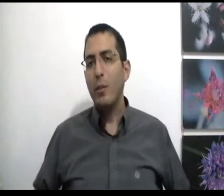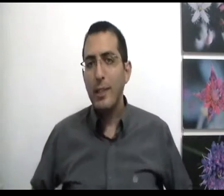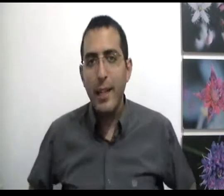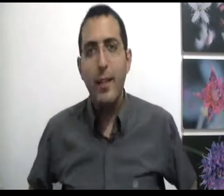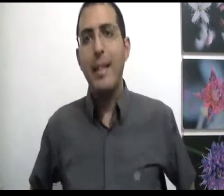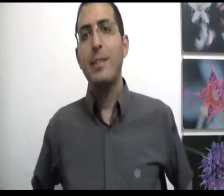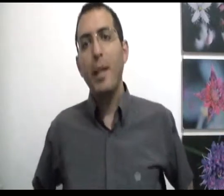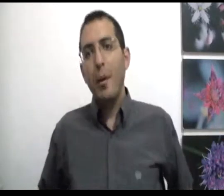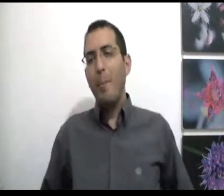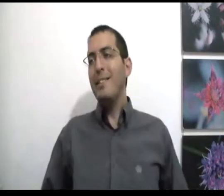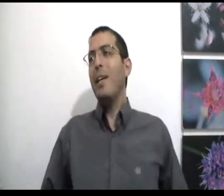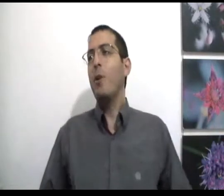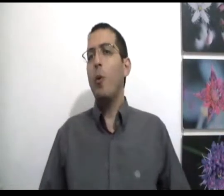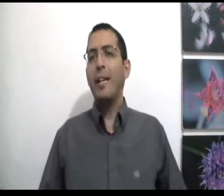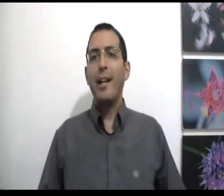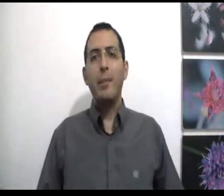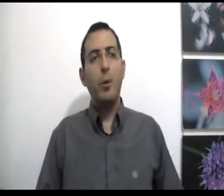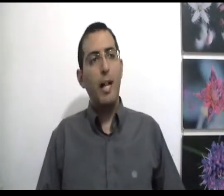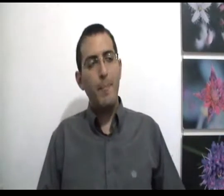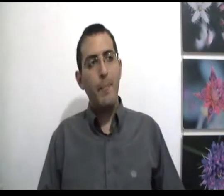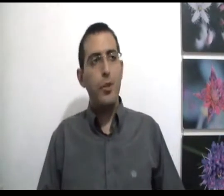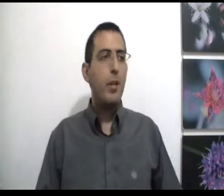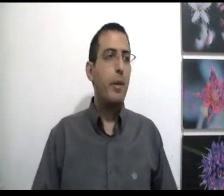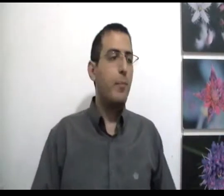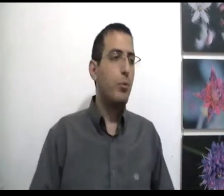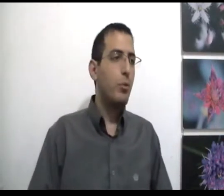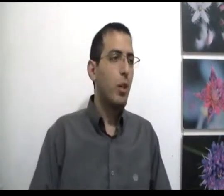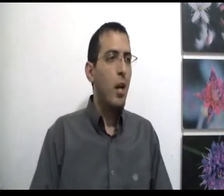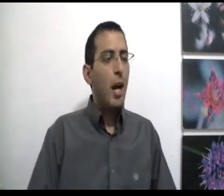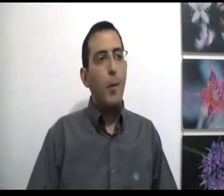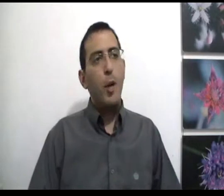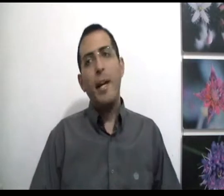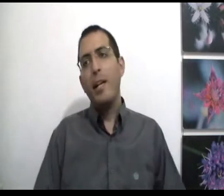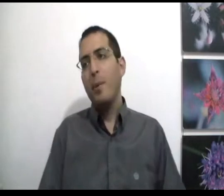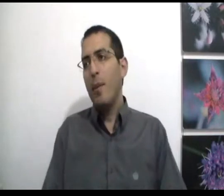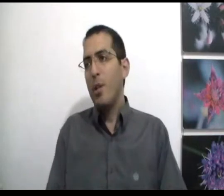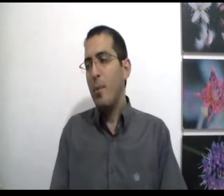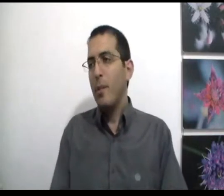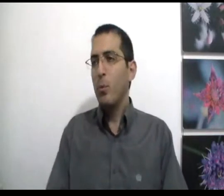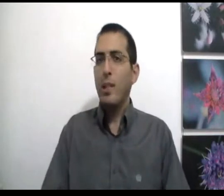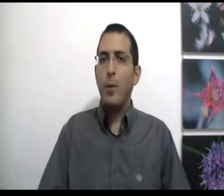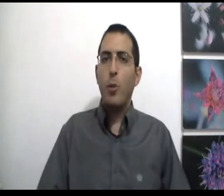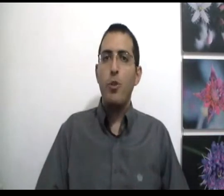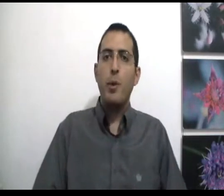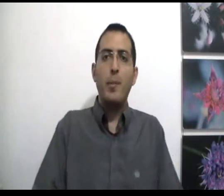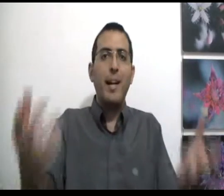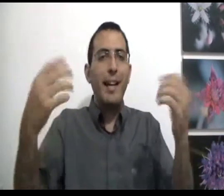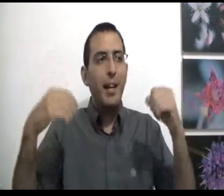רוצה להסביר מה זה המקום היחיד בעולם שאין בו אלימות המקום היחיד בעולם שאין בו אלימות זה המקום שבו אתה מכיל